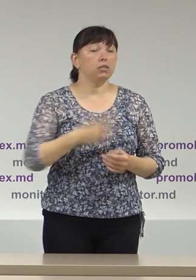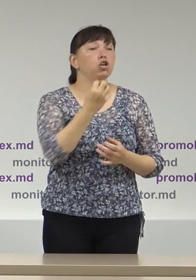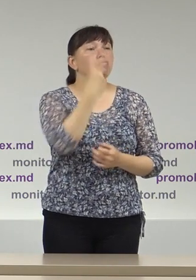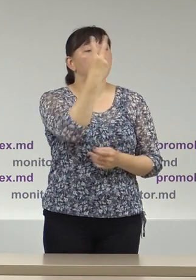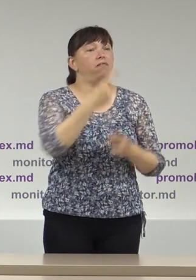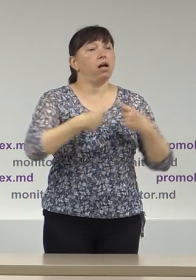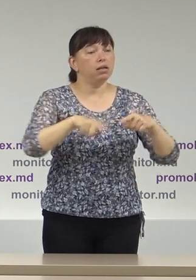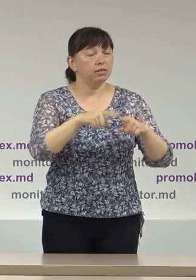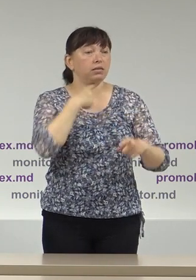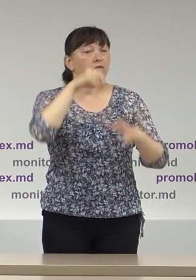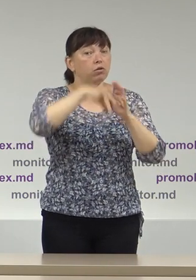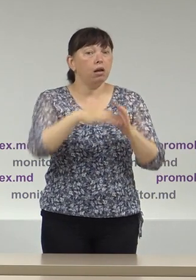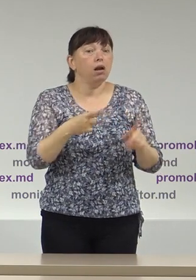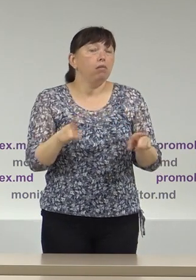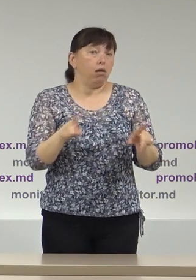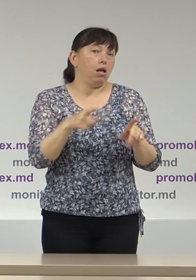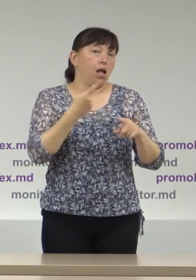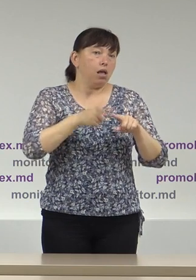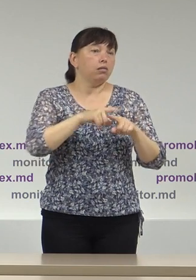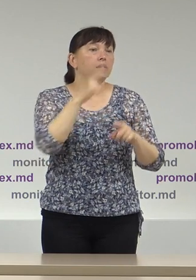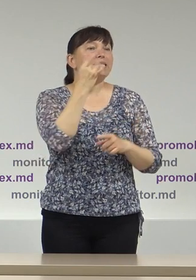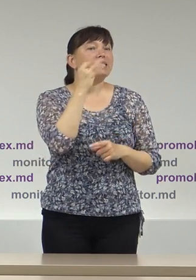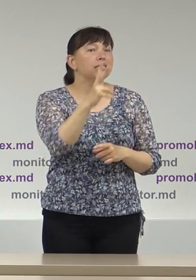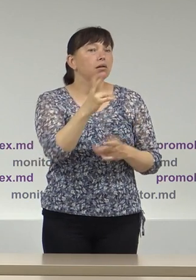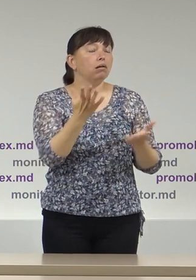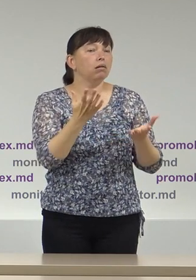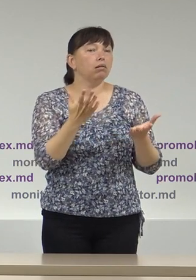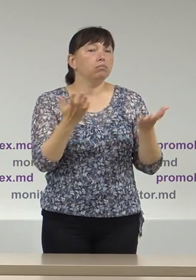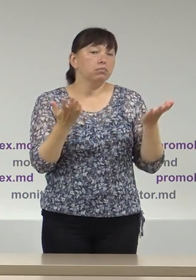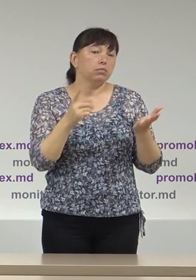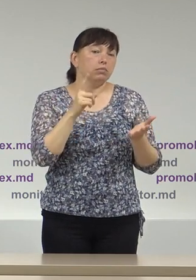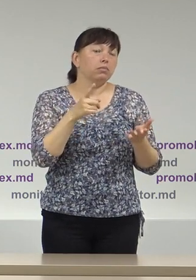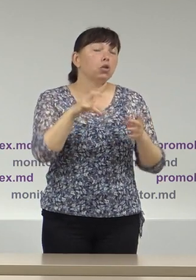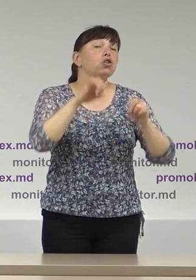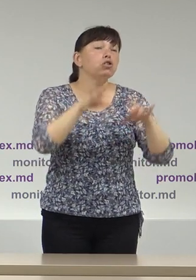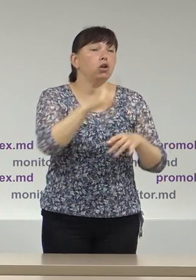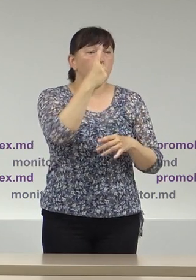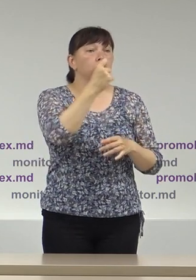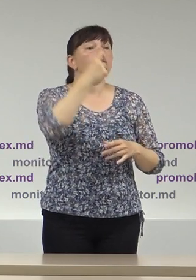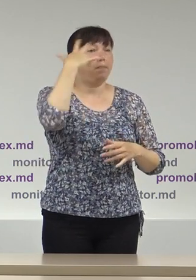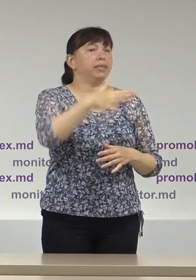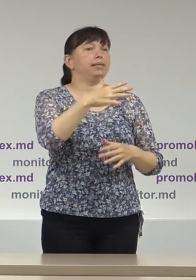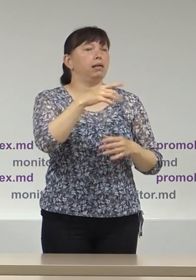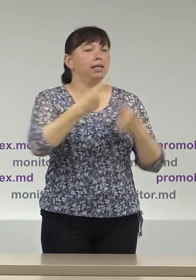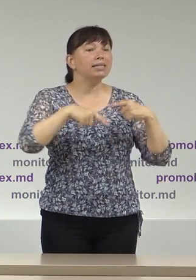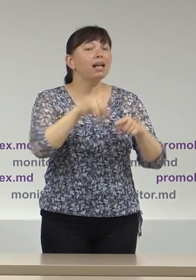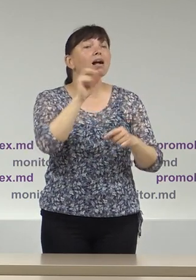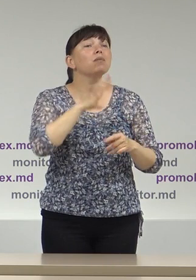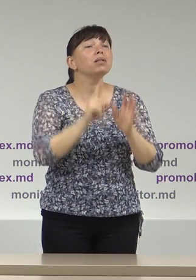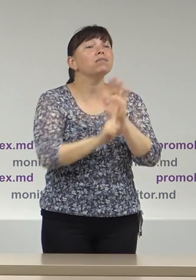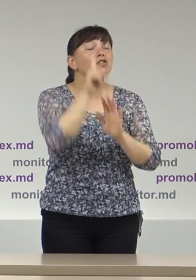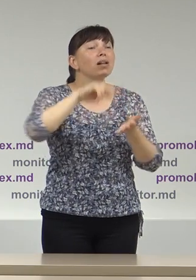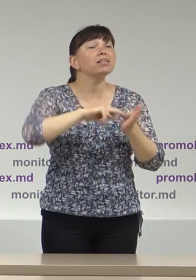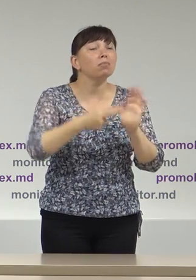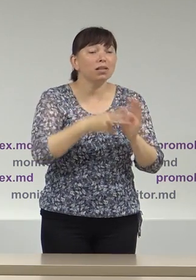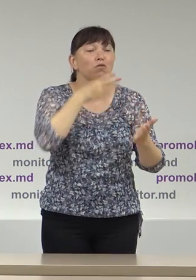asta în condițiile în care cei care ar fi decis totuși să creeze 150 secții de votare, așa cum și-a planificat inițial în